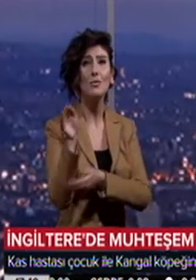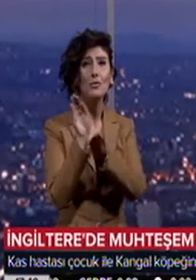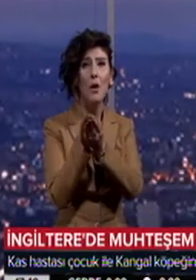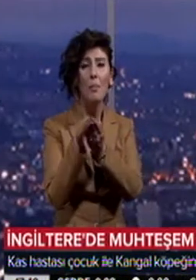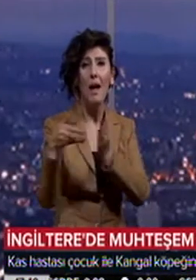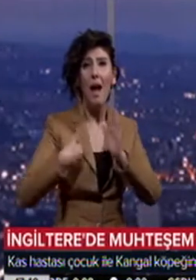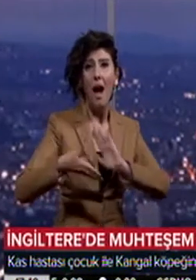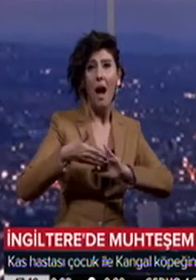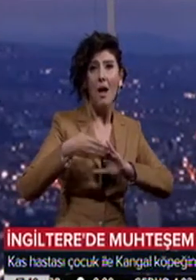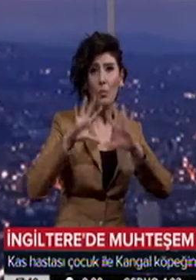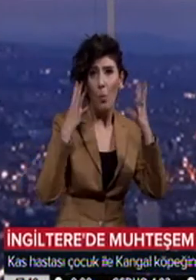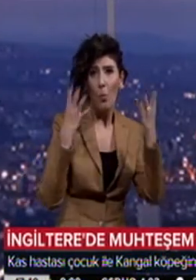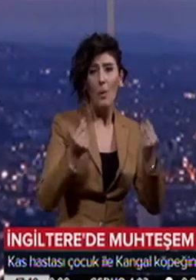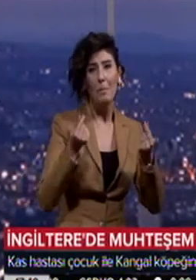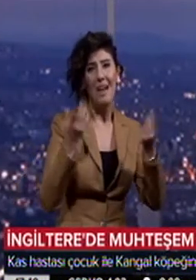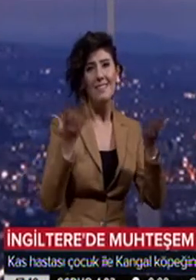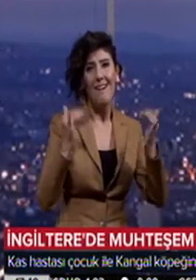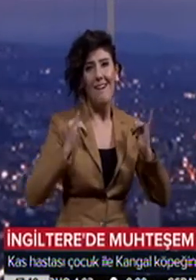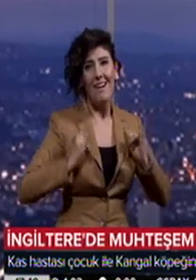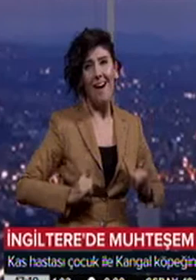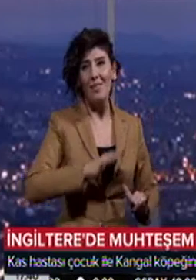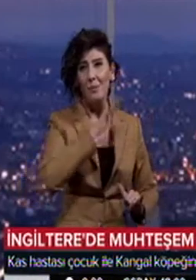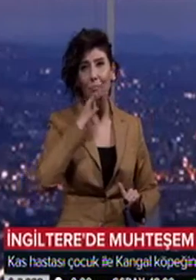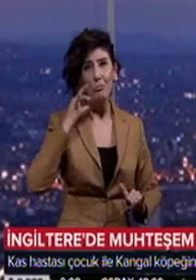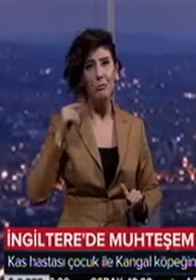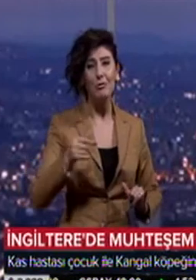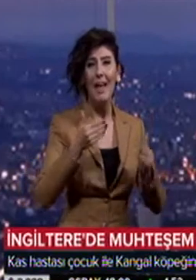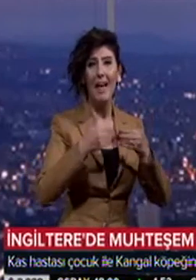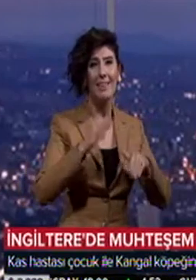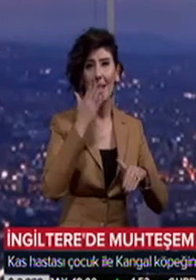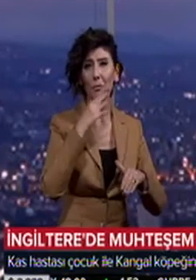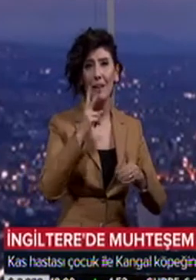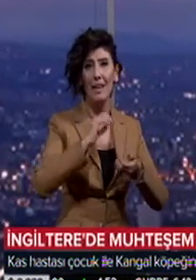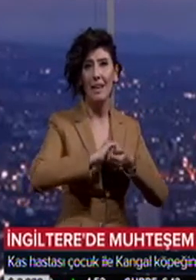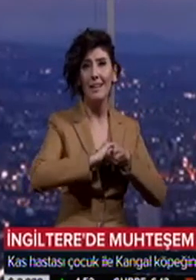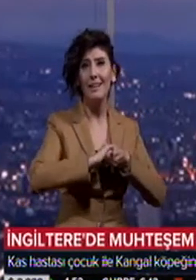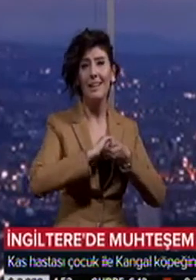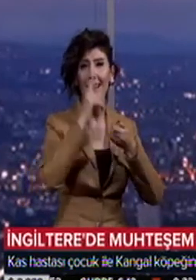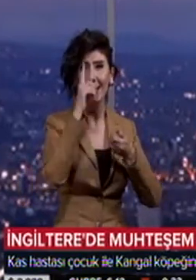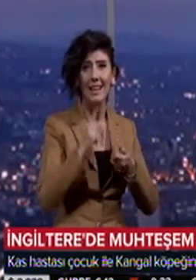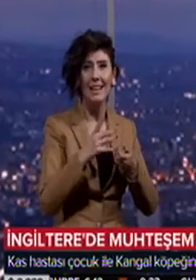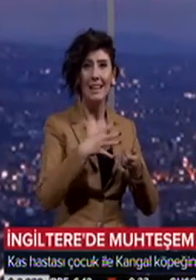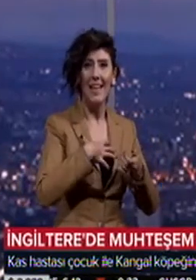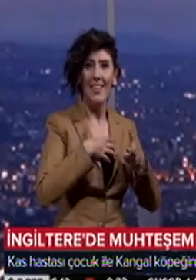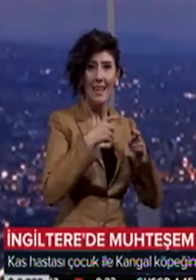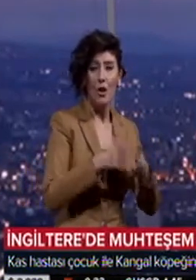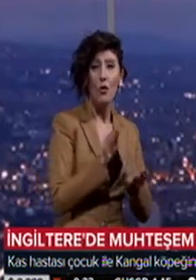artık biraz daha rahat ve çok mutlu. Engel tanımayan ikili ilk olarak kendi kasabalarındaki köpek yarışlarında birincilik elde ettiler.